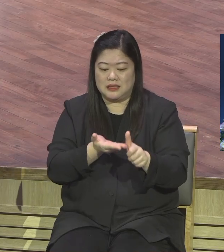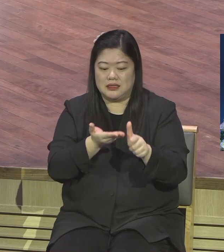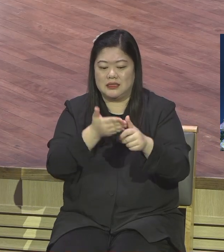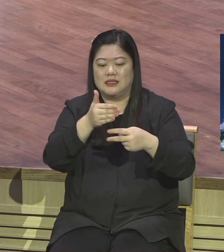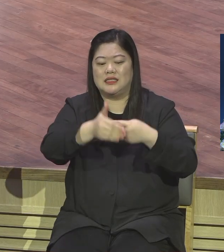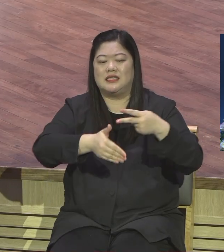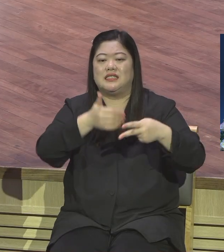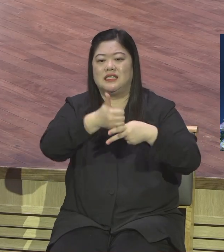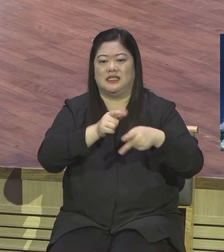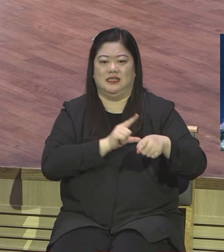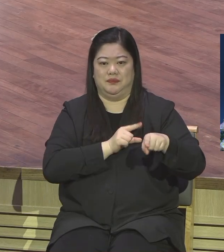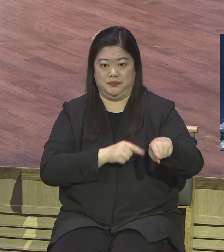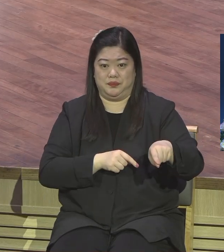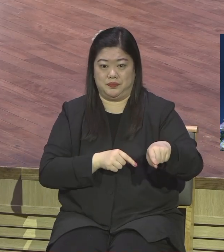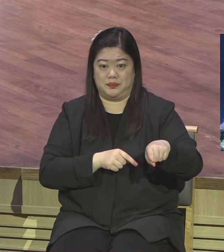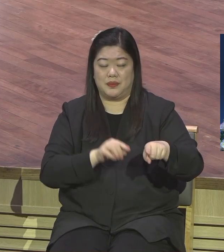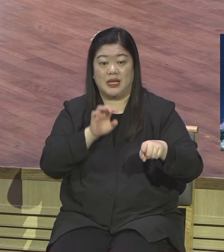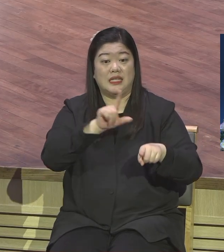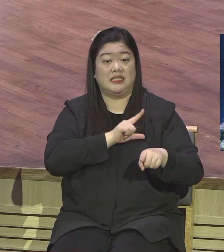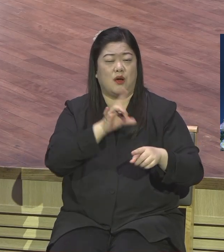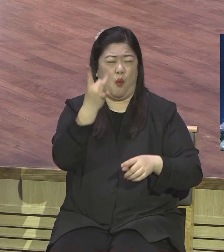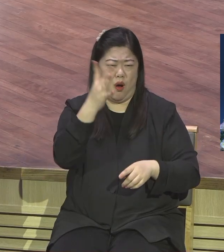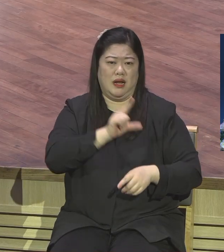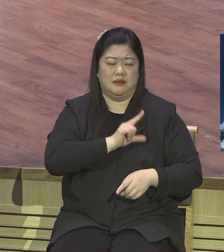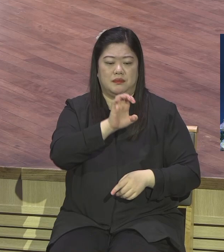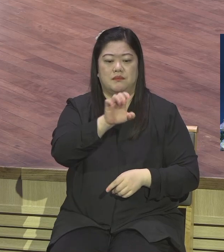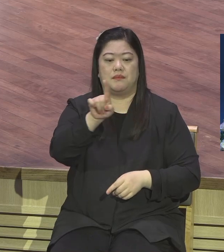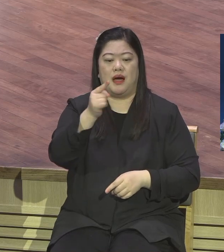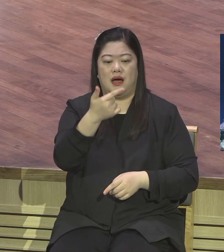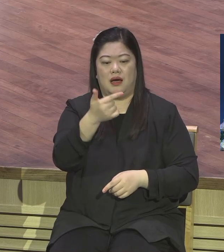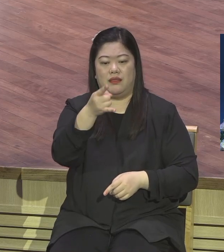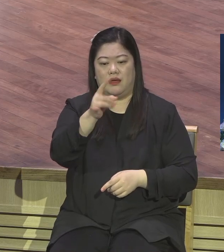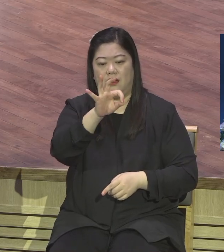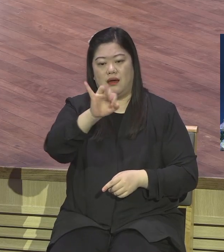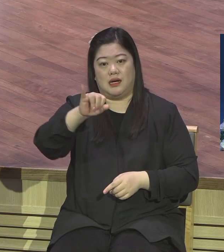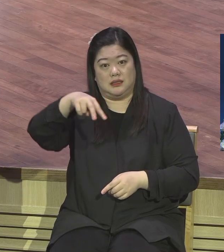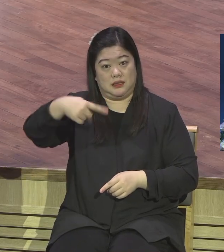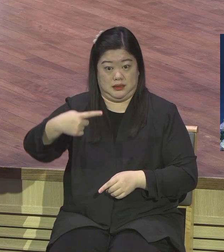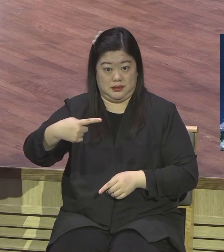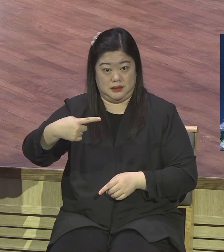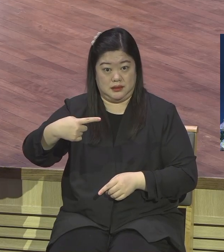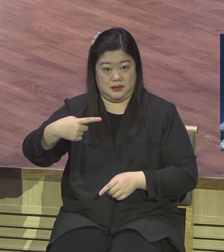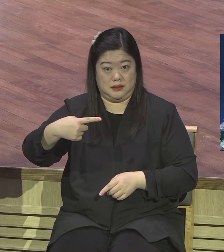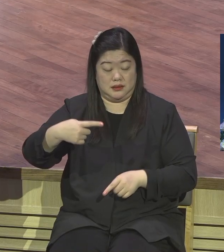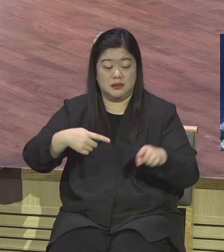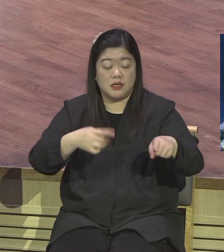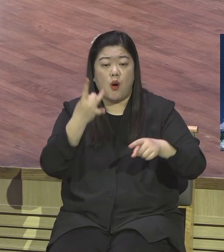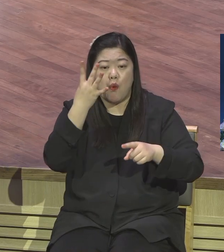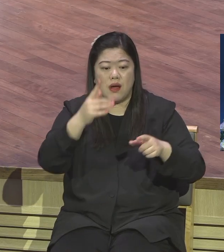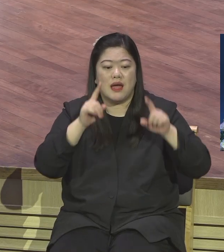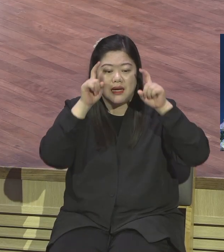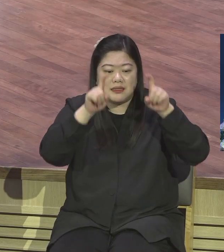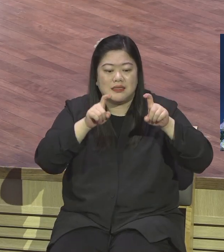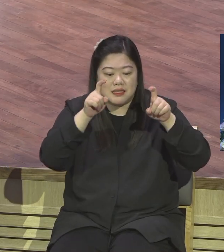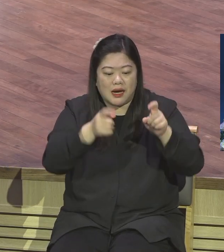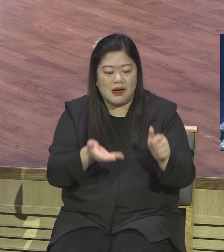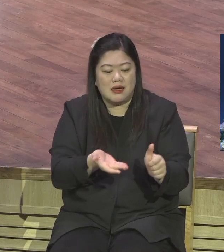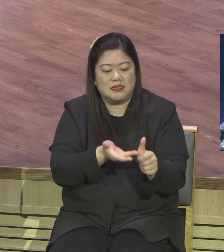그 지역이 파나스에요 그 지역이 빌리포 가이사라는 지역이 파나스인데 판이라는 신을